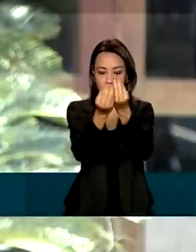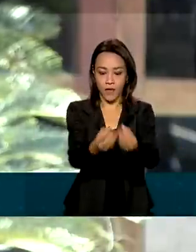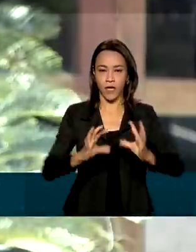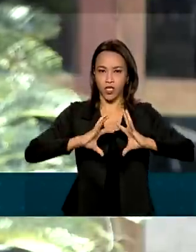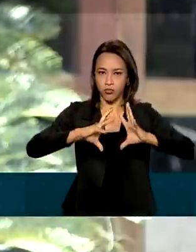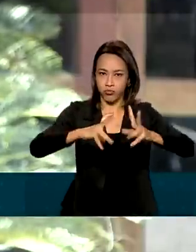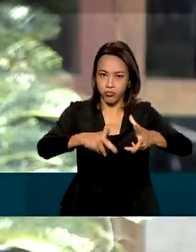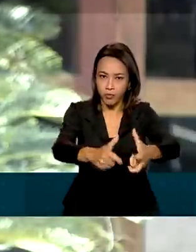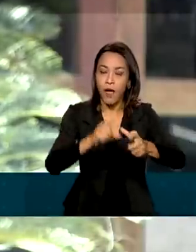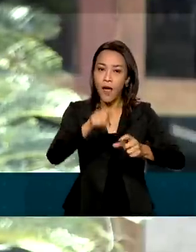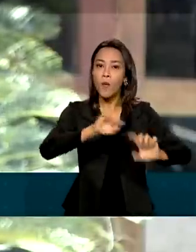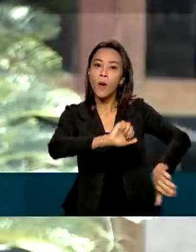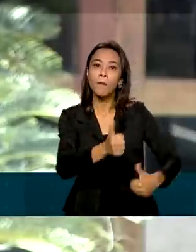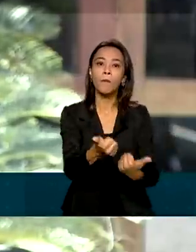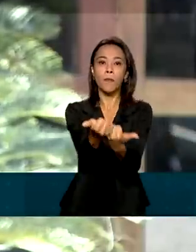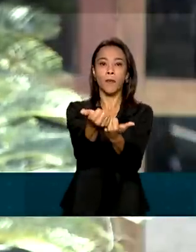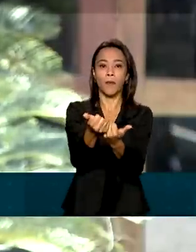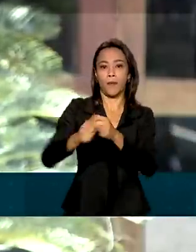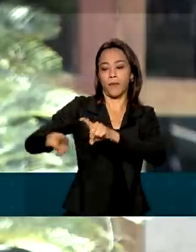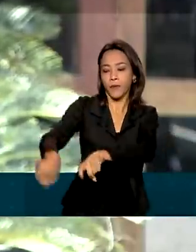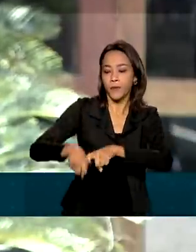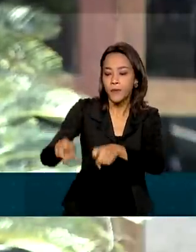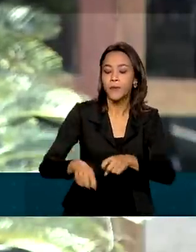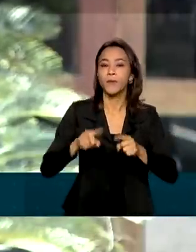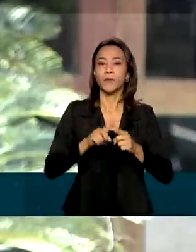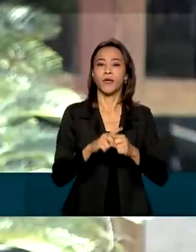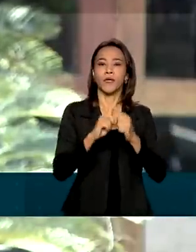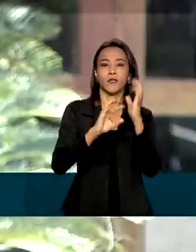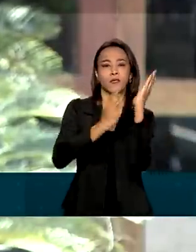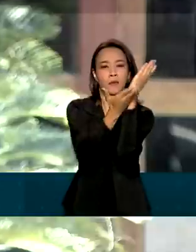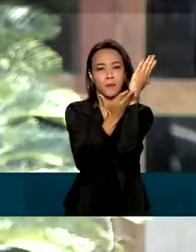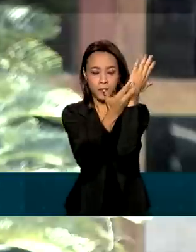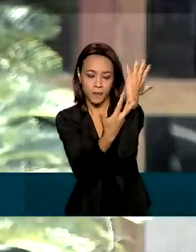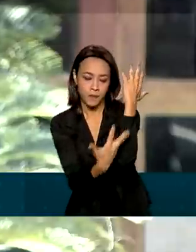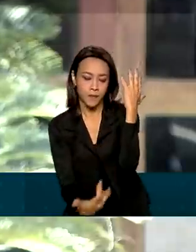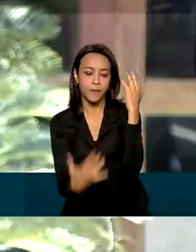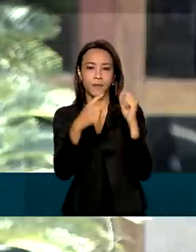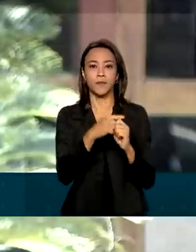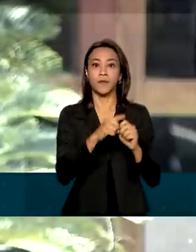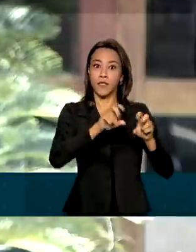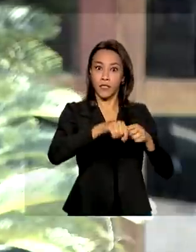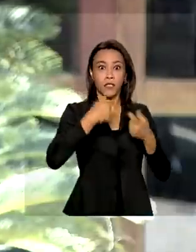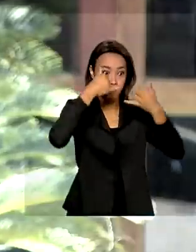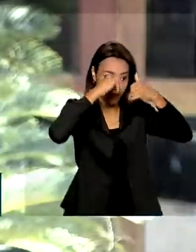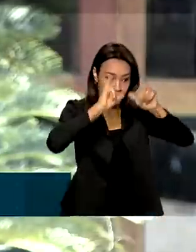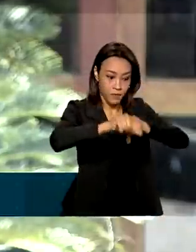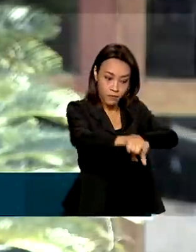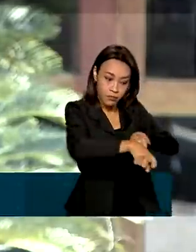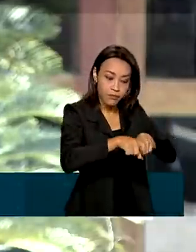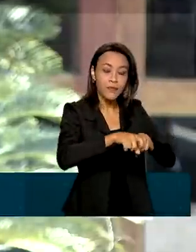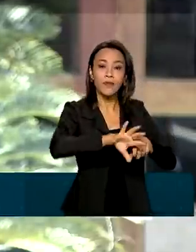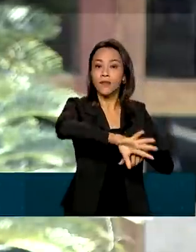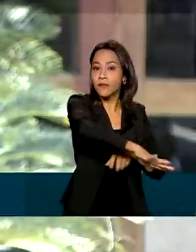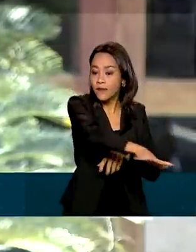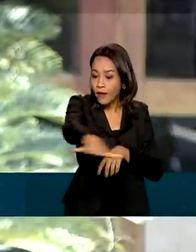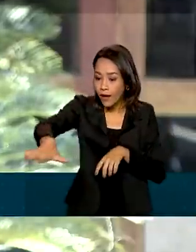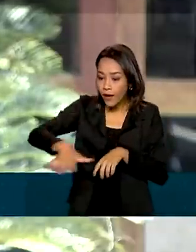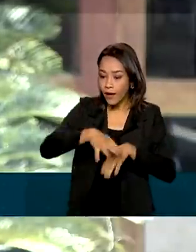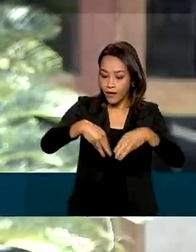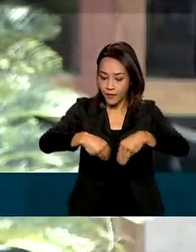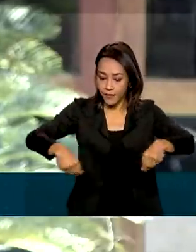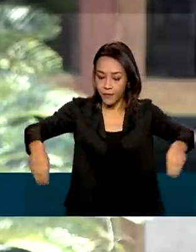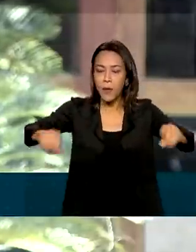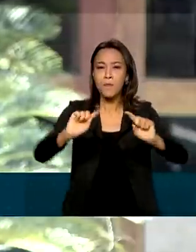fortalecimento da agricultura, extrativismo e pecuária por parte de indígenas em suas terras. É o primeiro seminário de